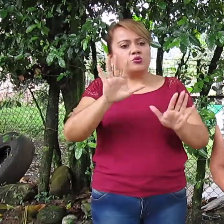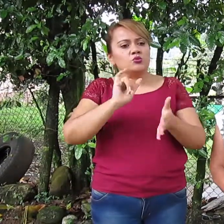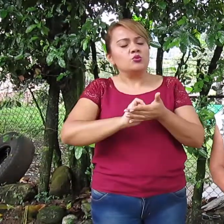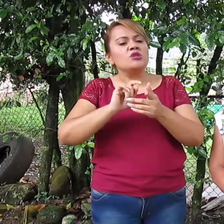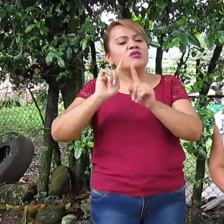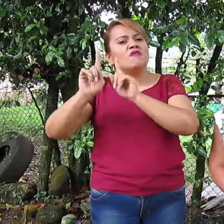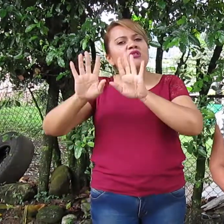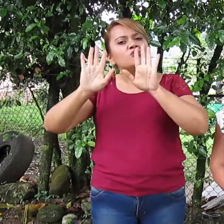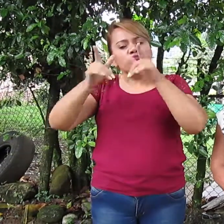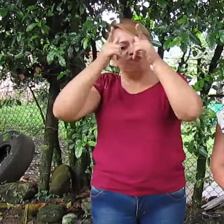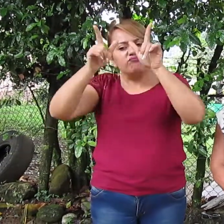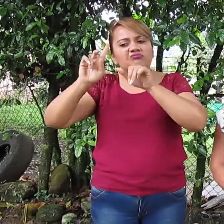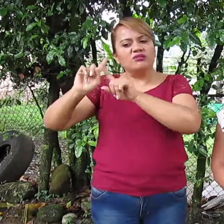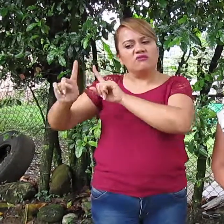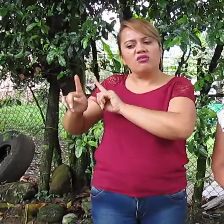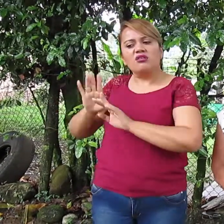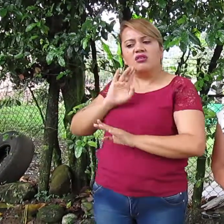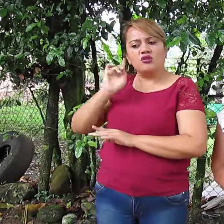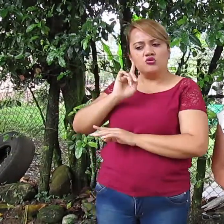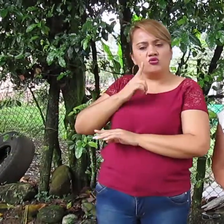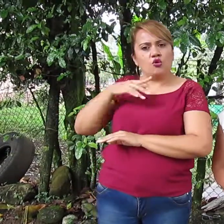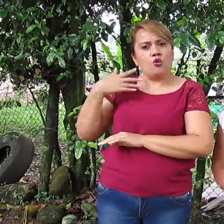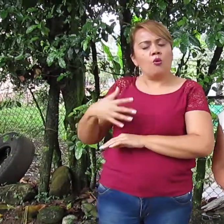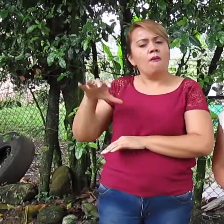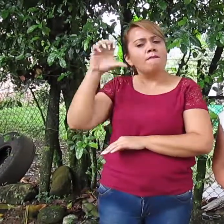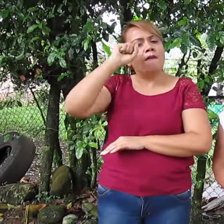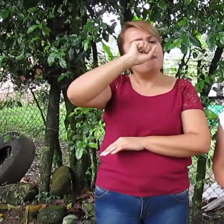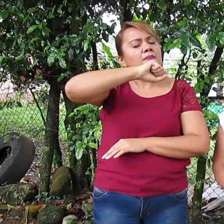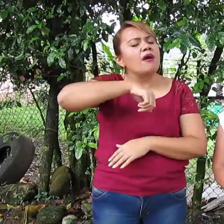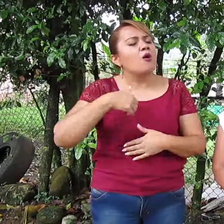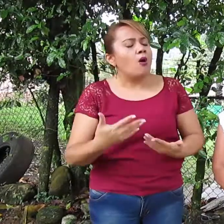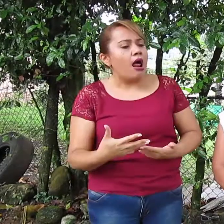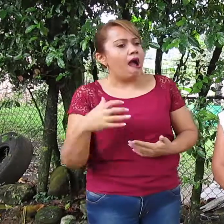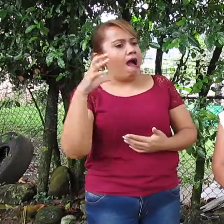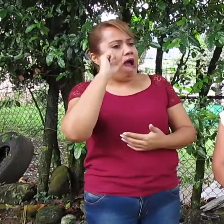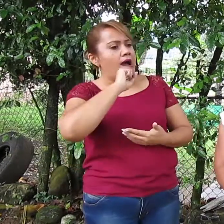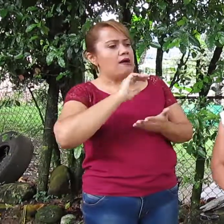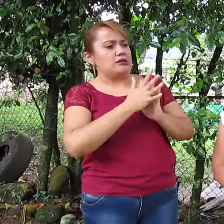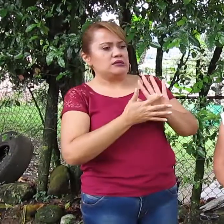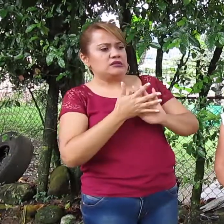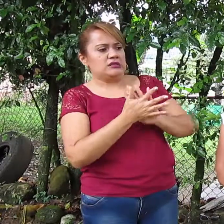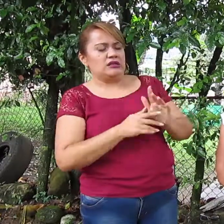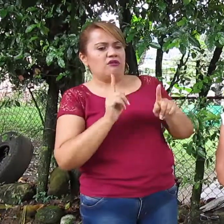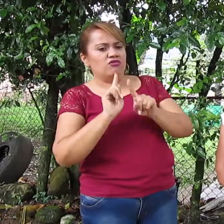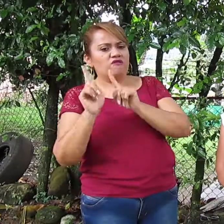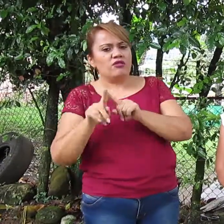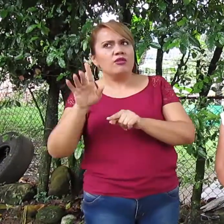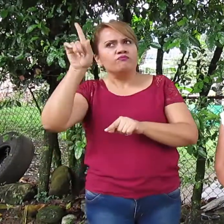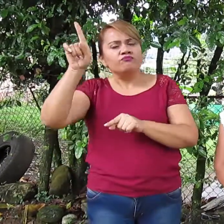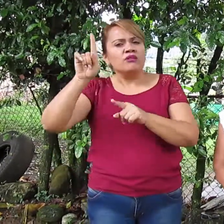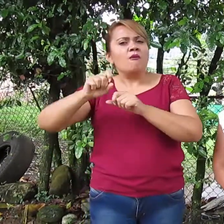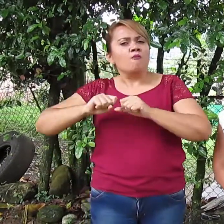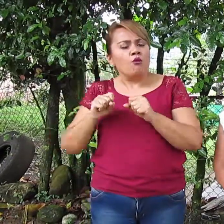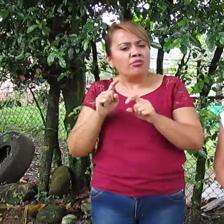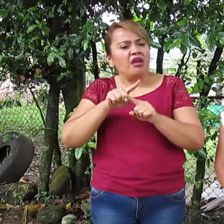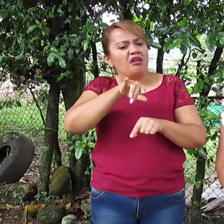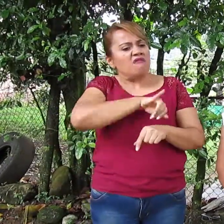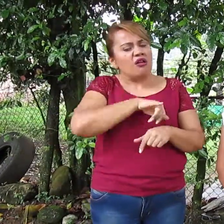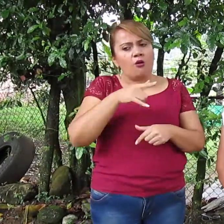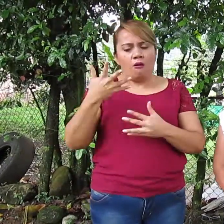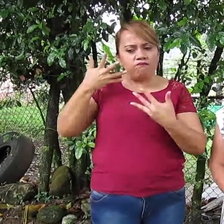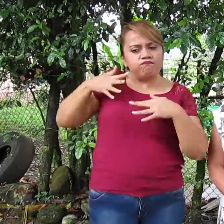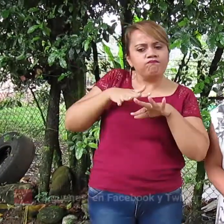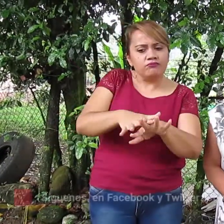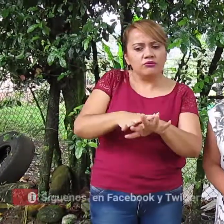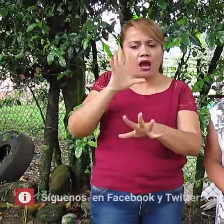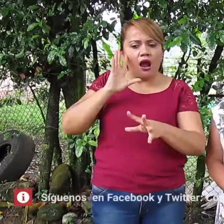identificar y reconocer las señas, las diferentes señas que hay y para